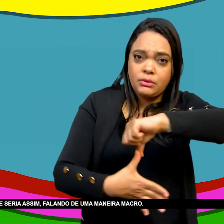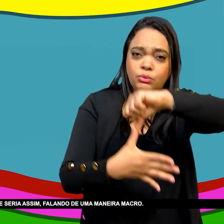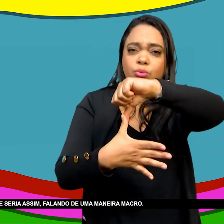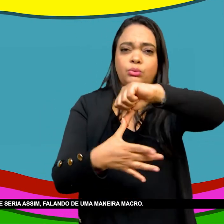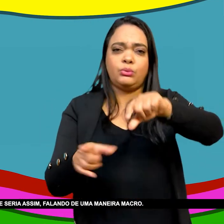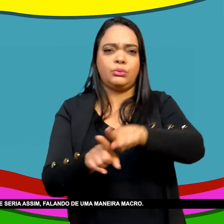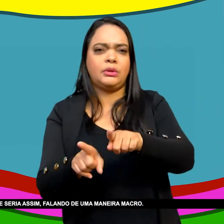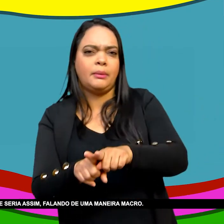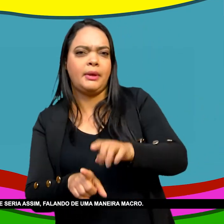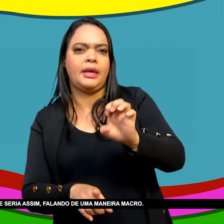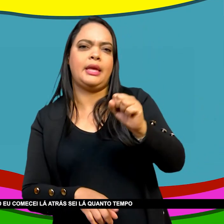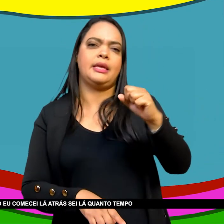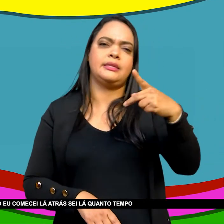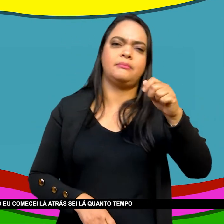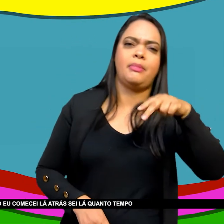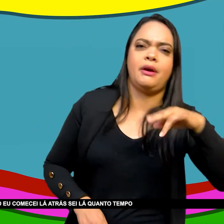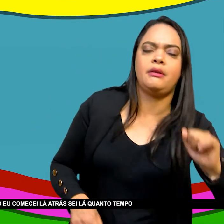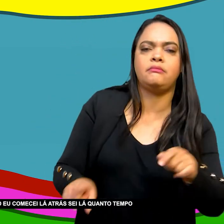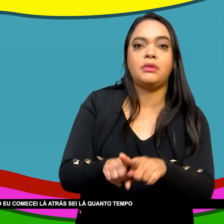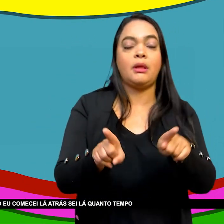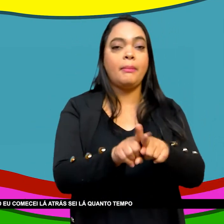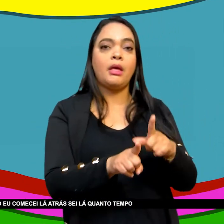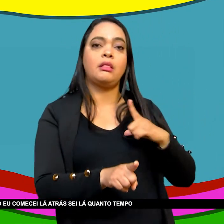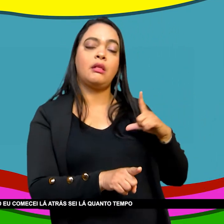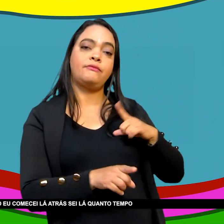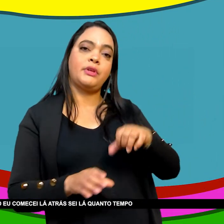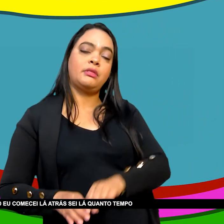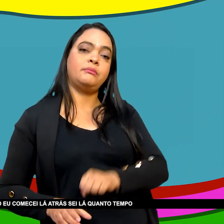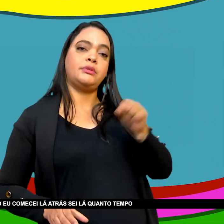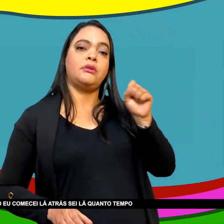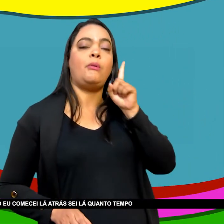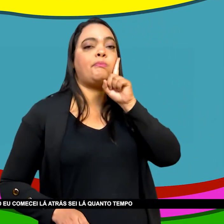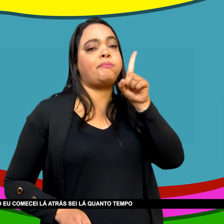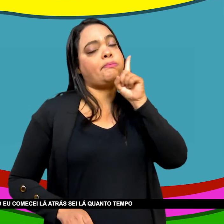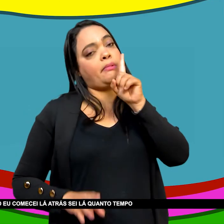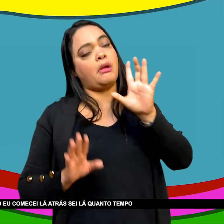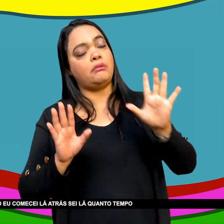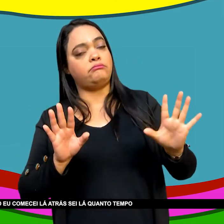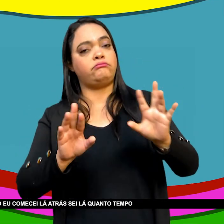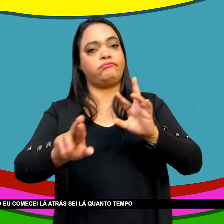de uma maneira macro Uma outra coisa que eu poderia complementar